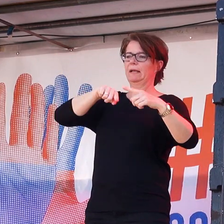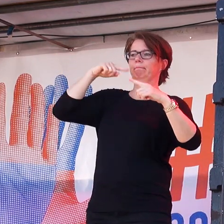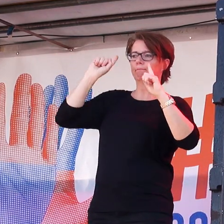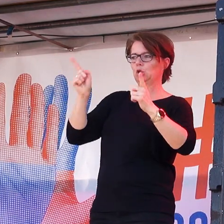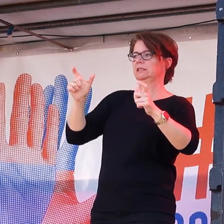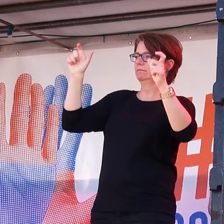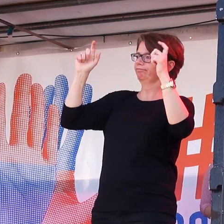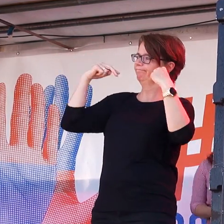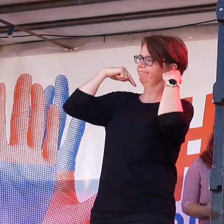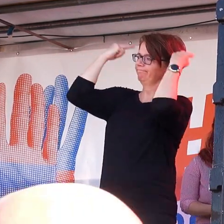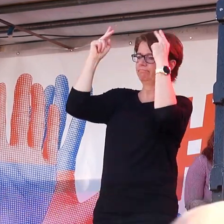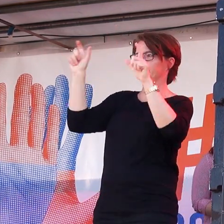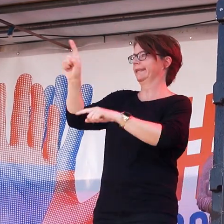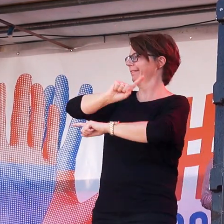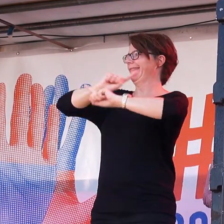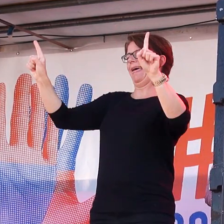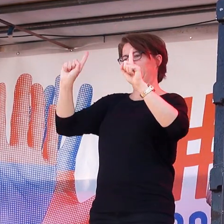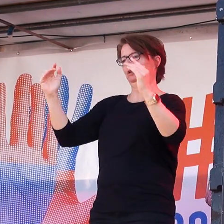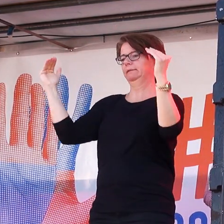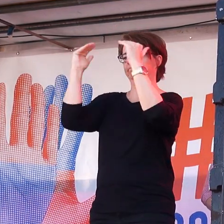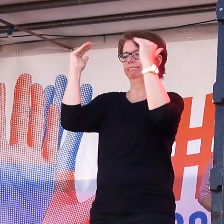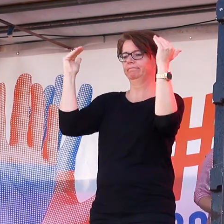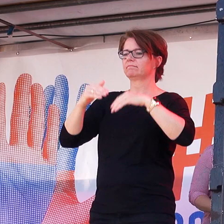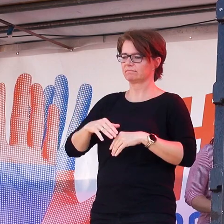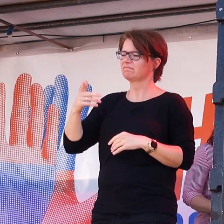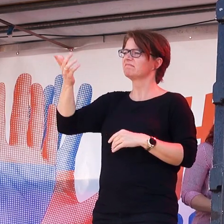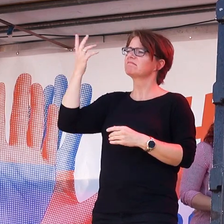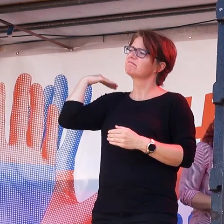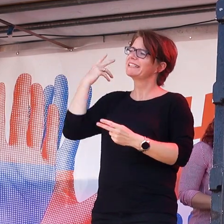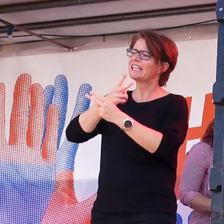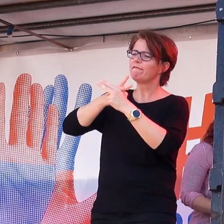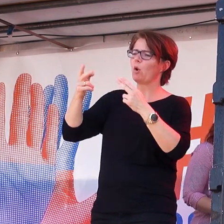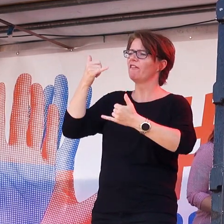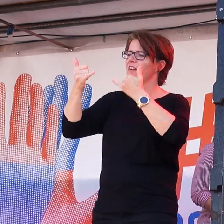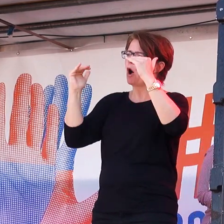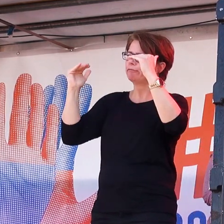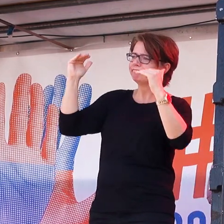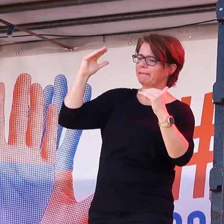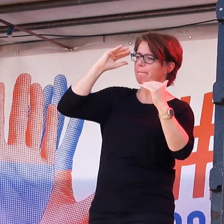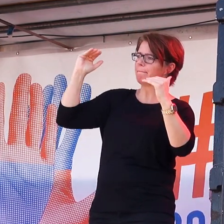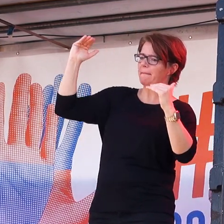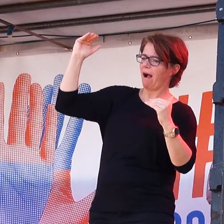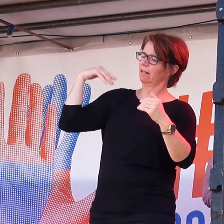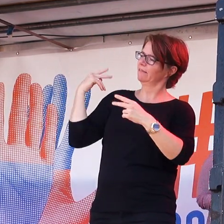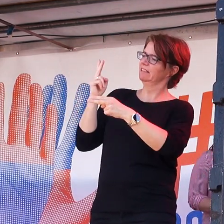und Frauenbilder werden von rechten und rechtsextremen Kräften genutzt, um in der Mitte der Gesellschaft Fuß zu fassen.